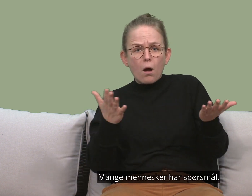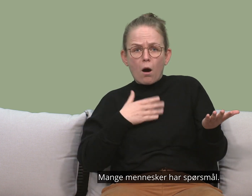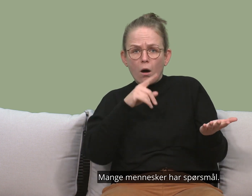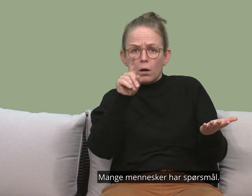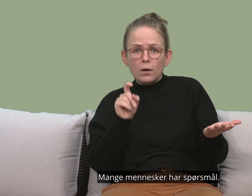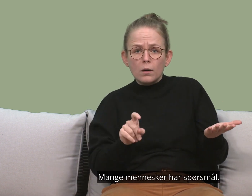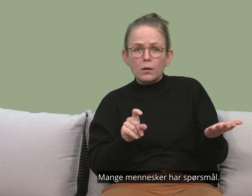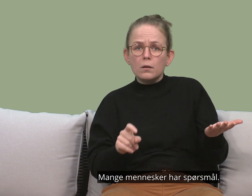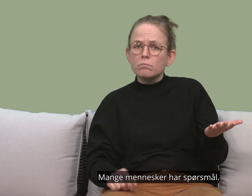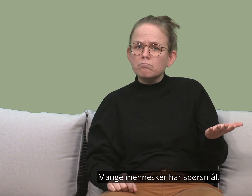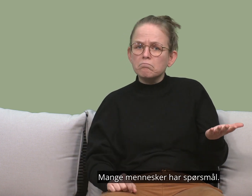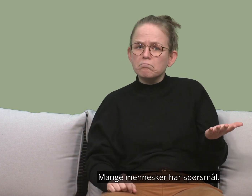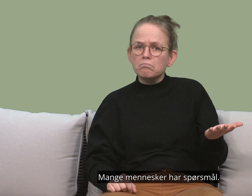Mange mennesker har spørsmål.